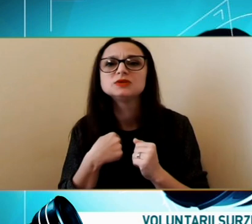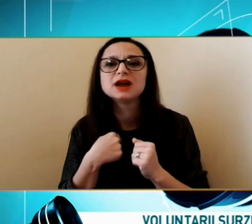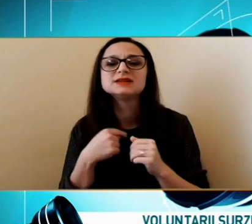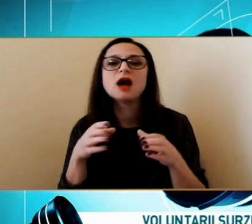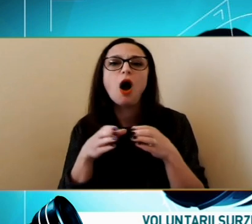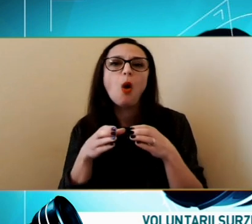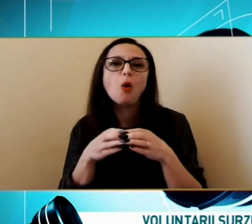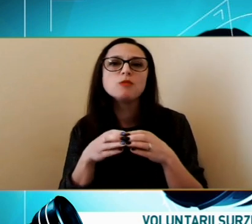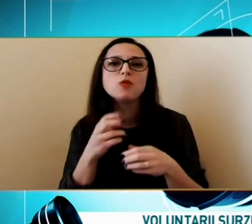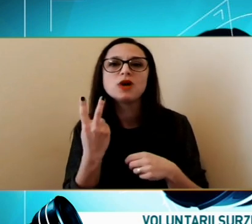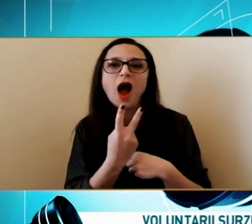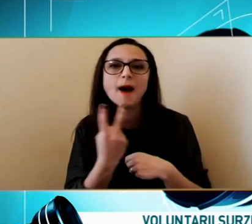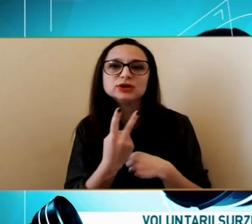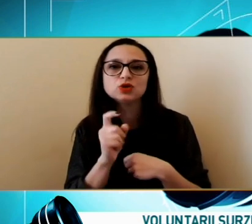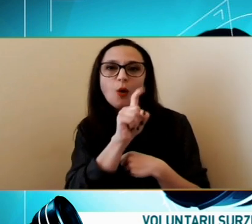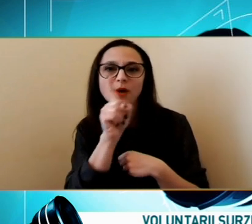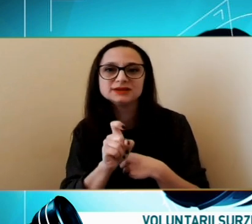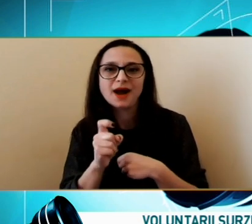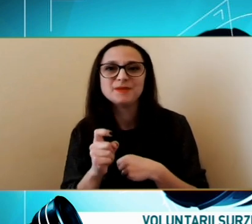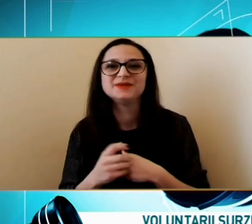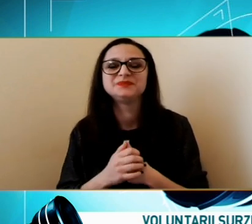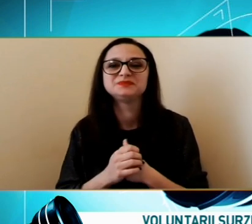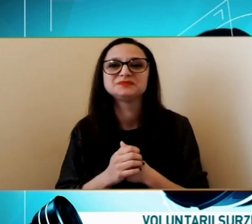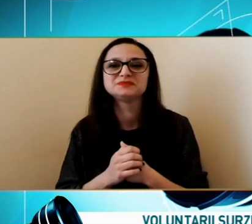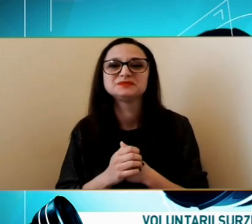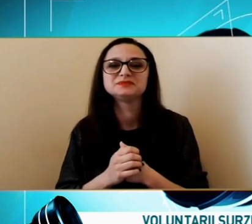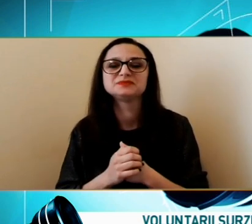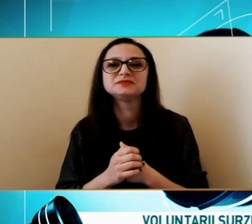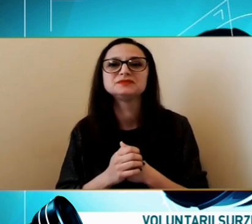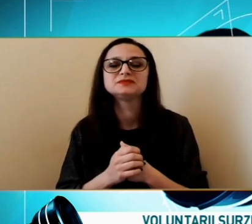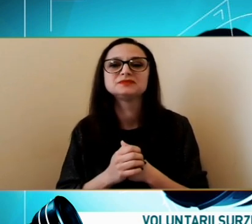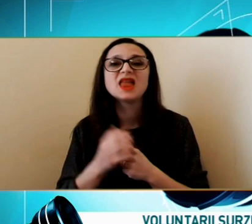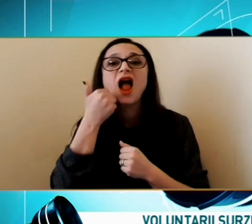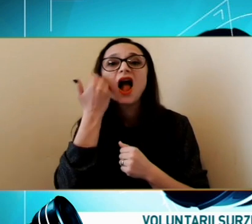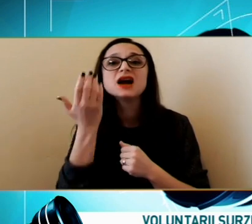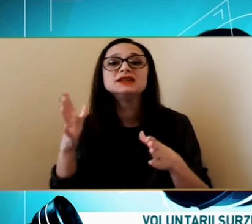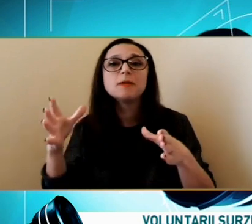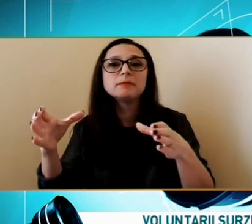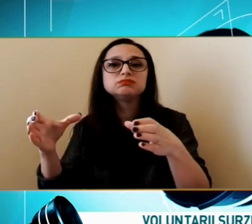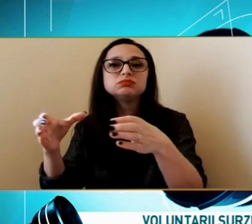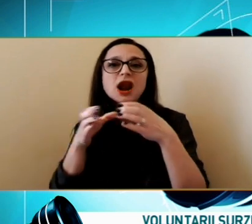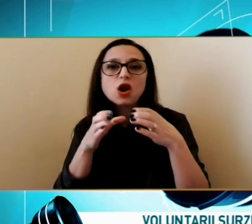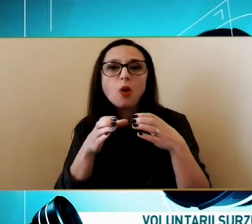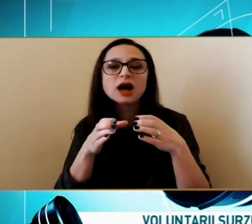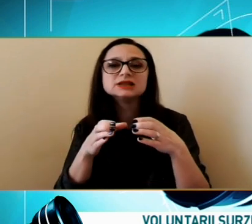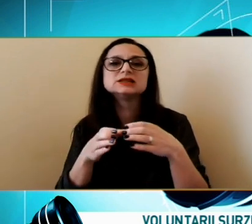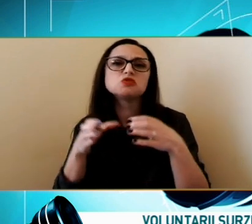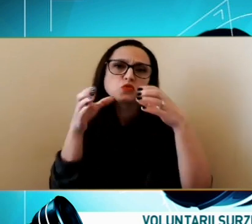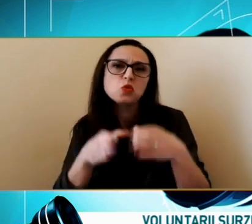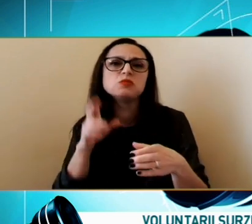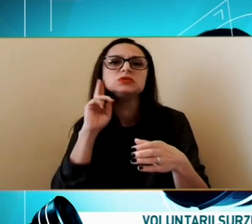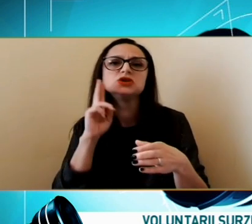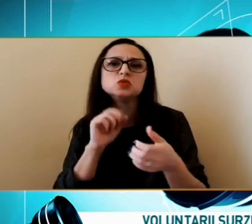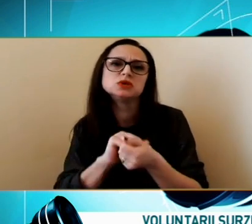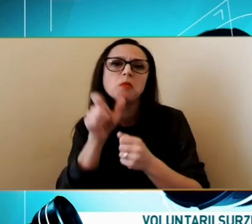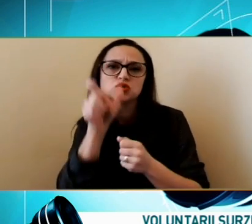Doamna Damian Din momentul În care Preluați Acest Cum a fost și Acest grup De care ați spomenit Acum